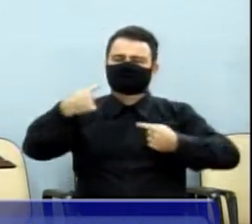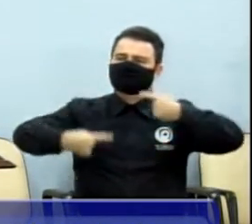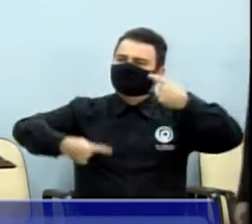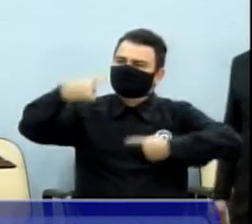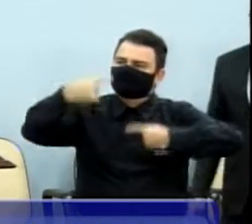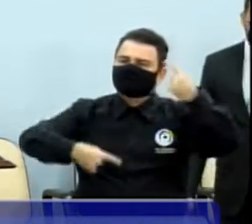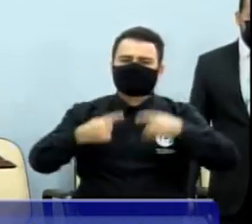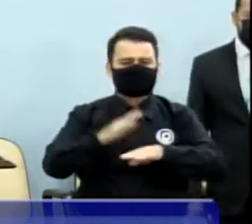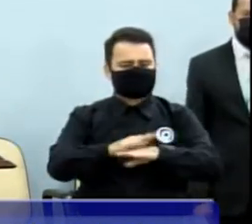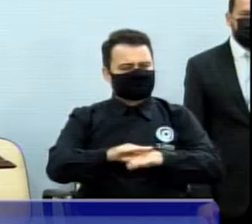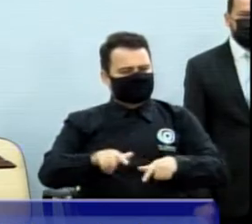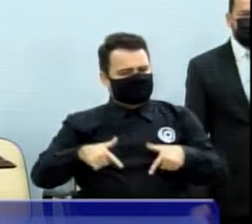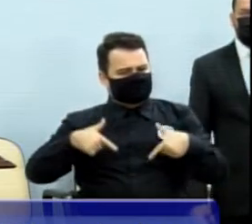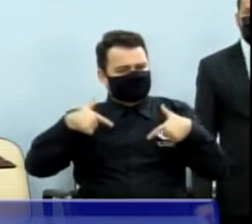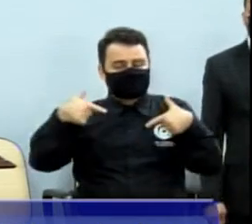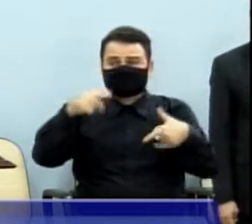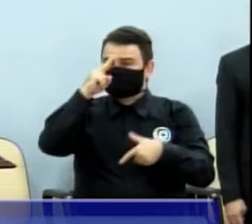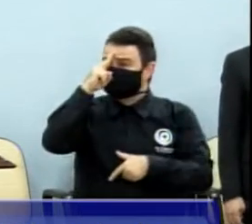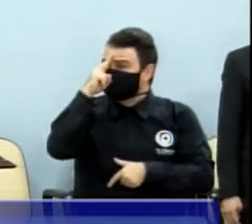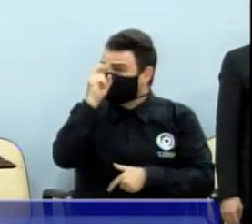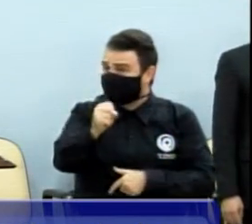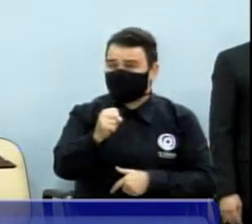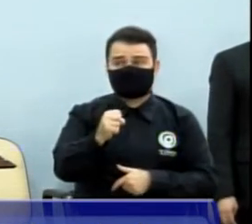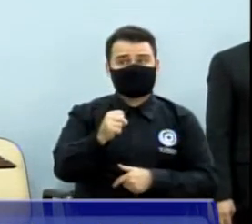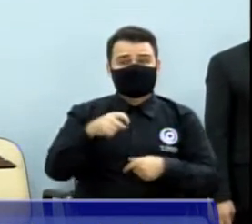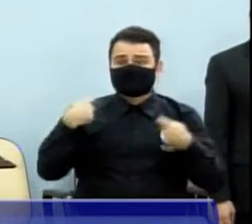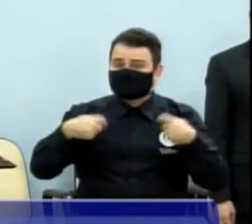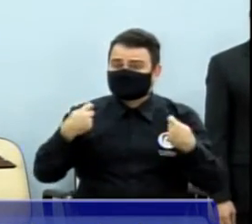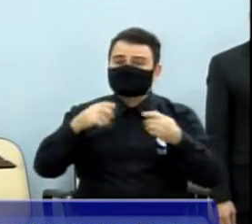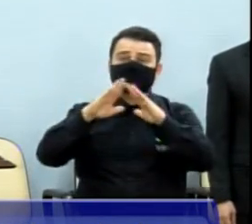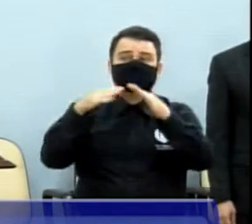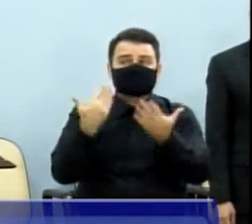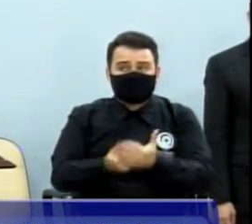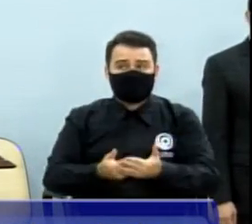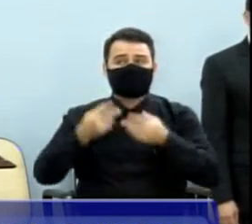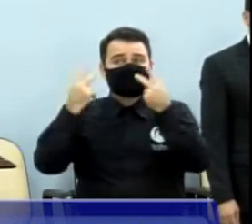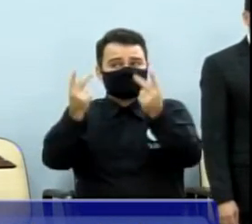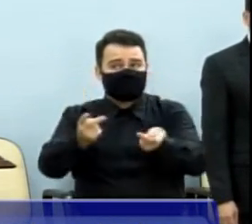atuante ainda mais, precisamos estar presentes nas escolas.